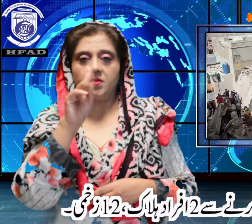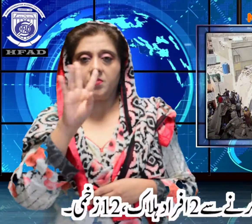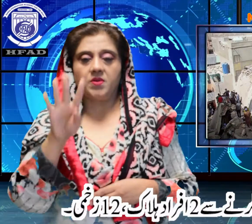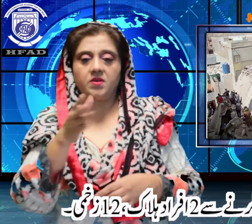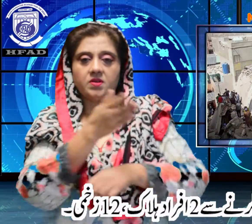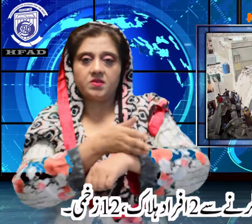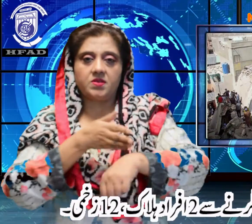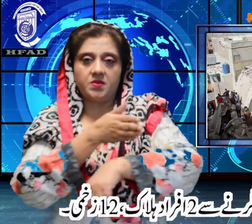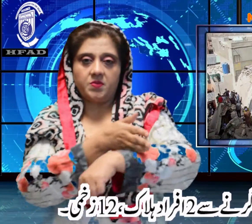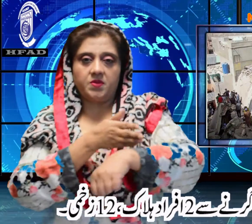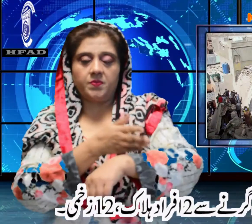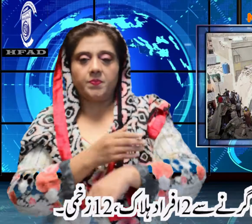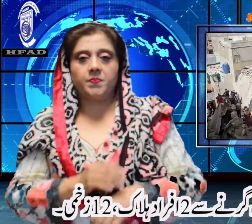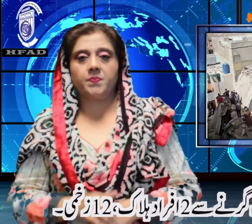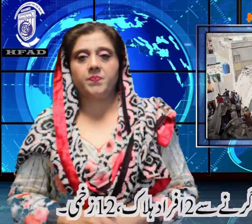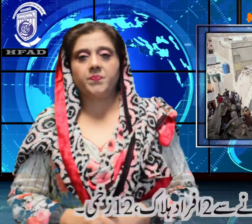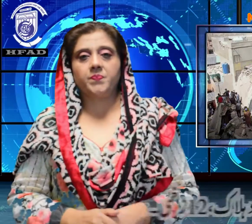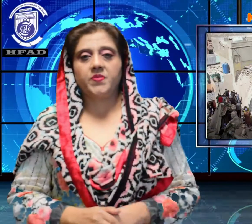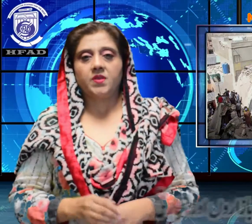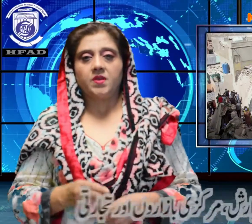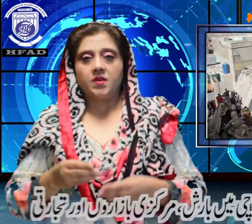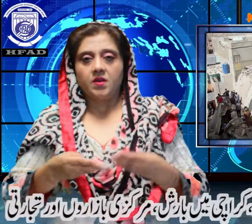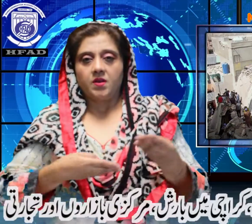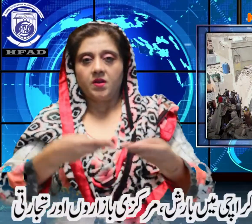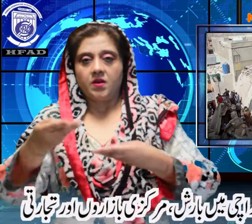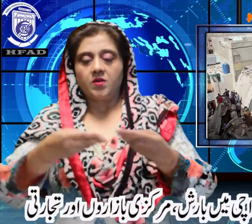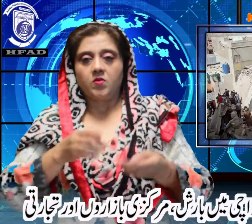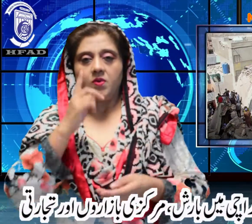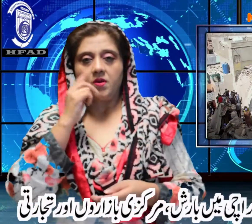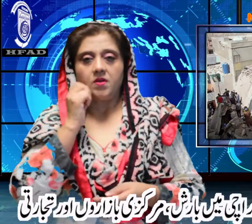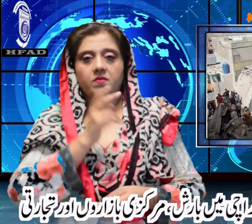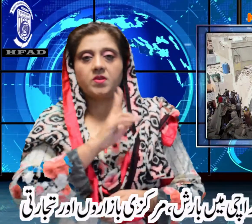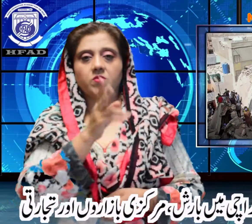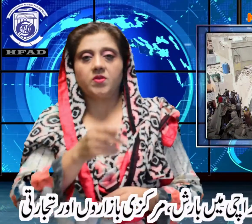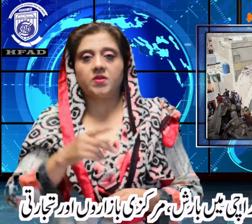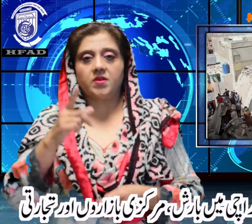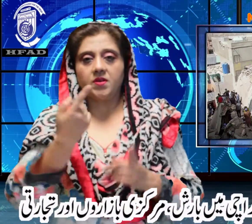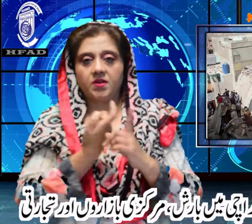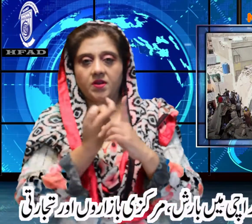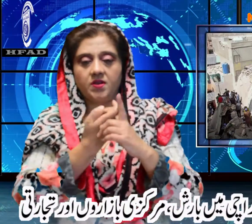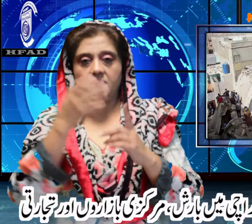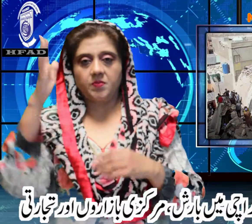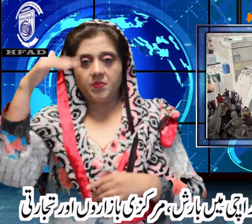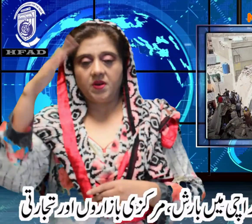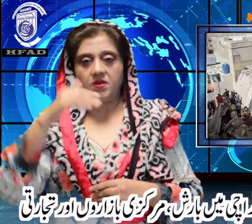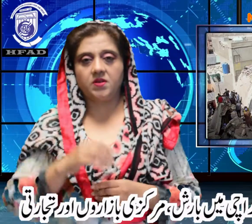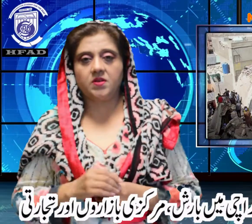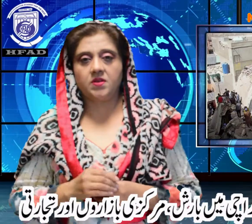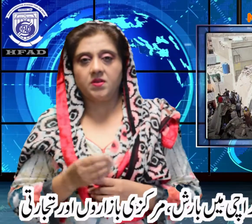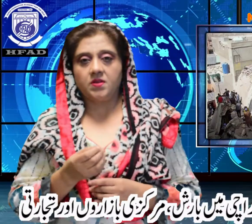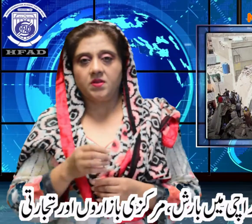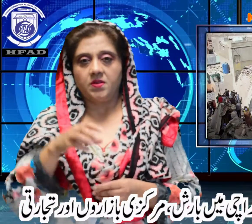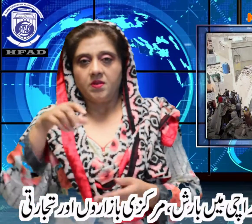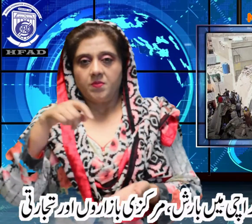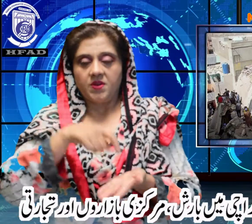زخمی کاروباری افراد کا کہنا ہے کراچی میں باری مرکزی بازاروں